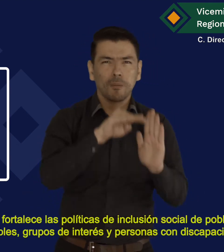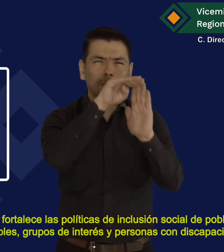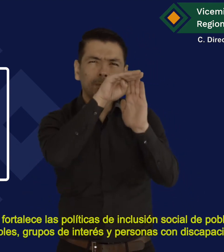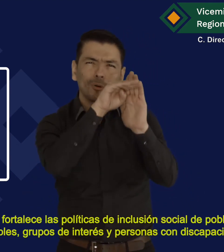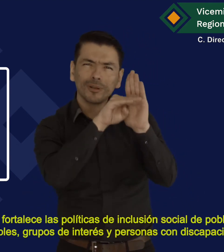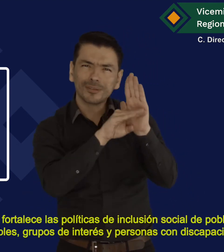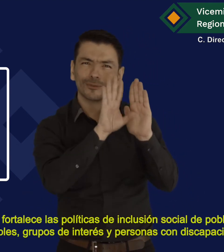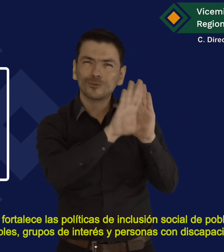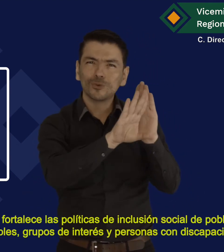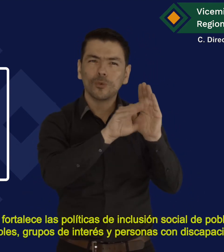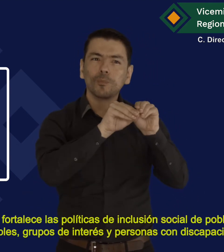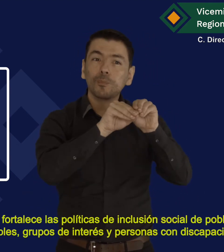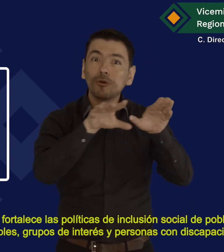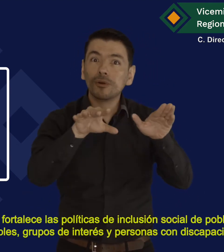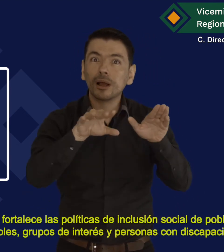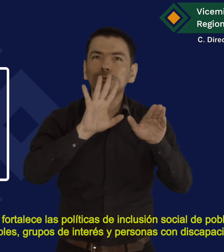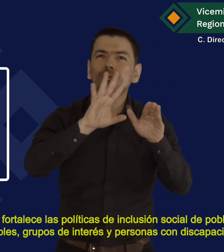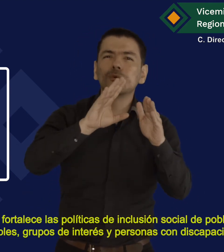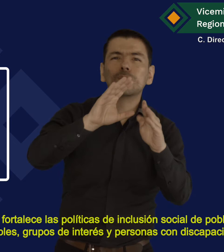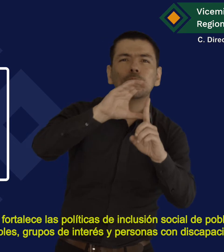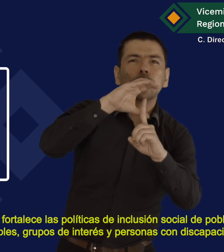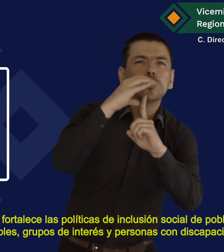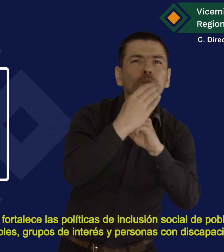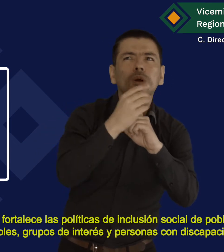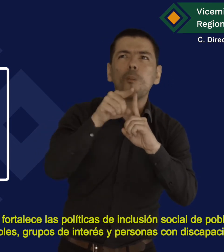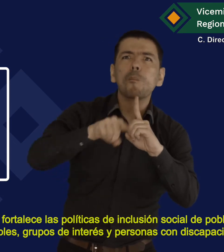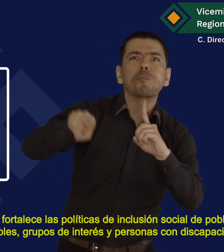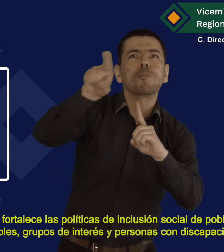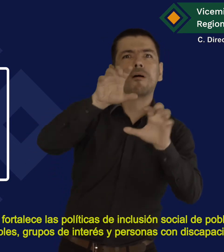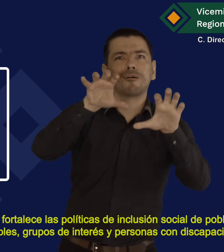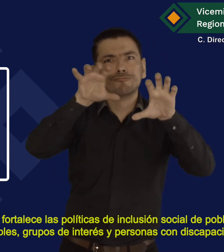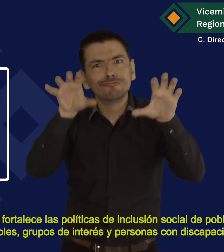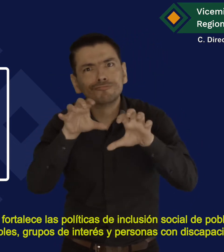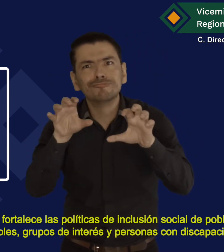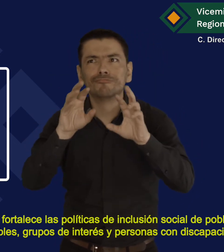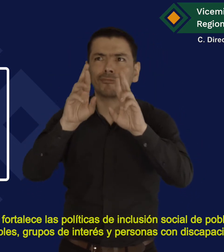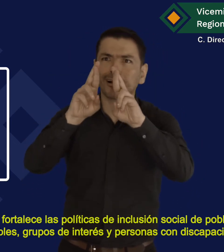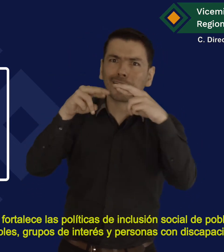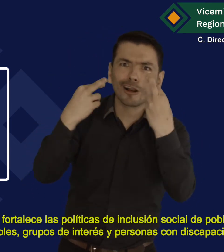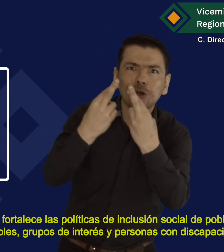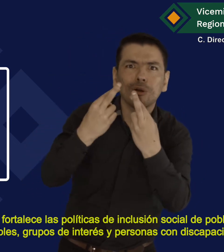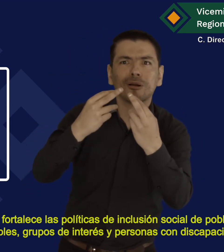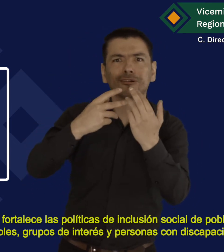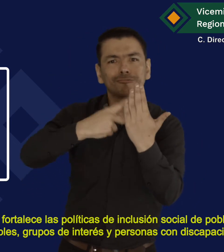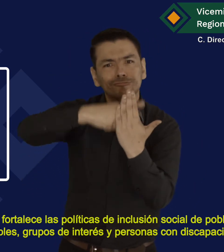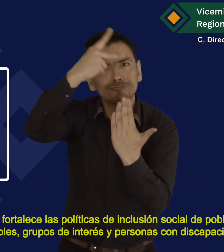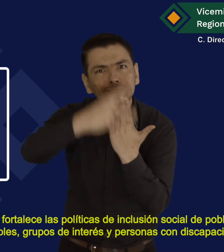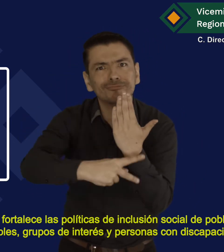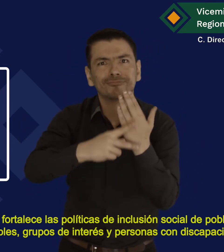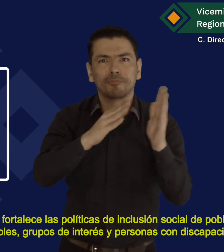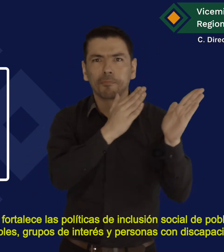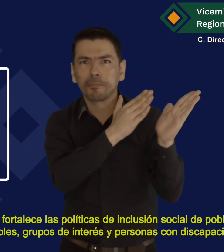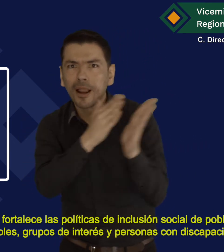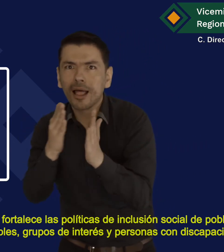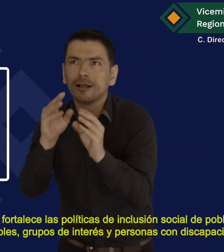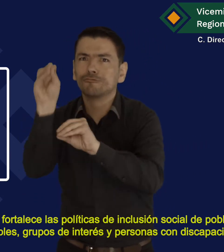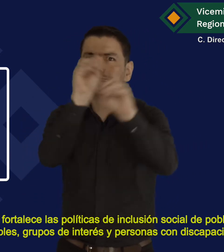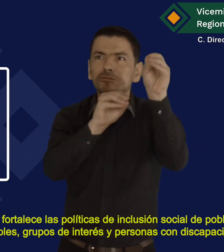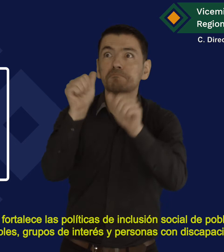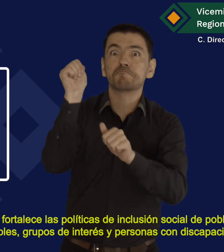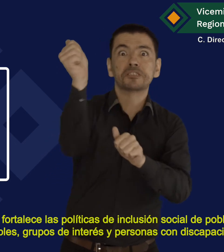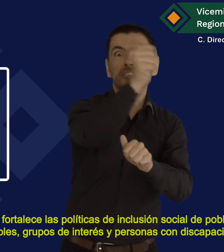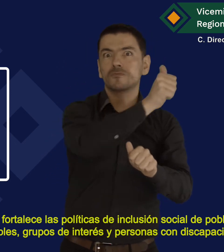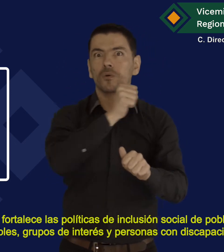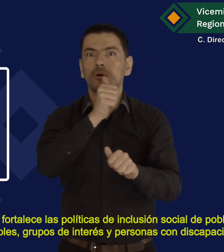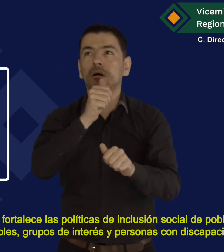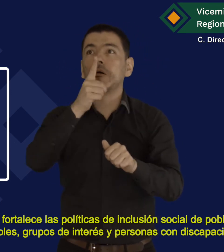La dirección fortalece las políticas de inclusión social de poblaciones vulnerables Grupos de interés y personas con discapacidad